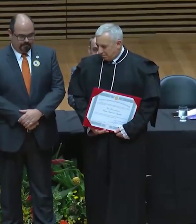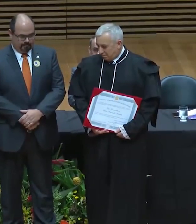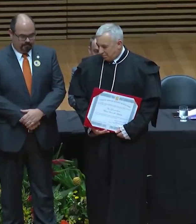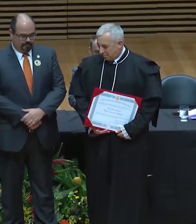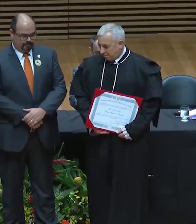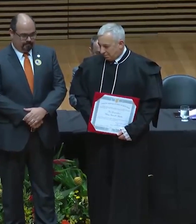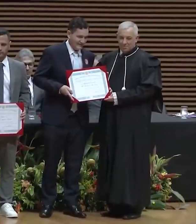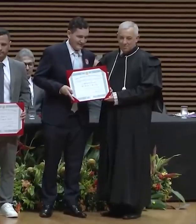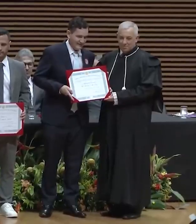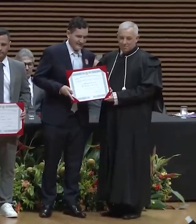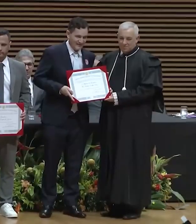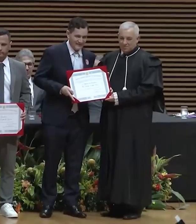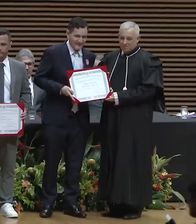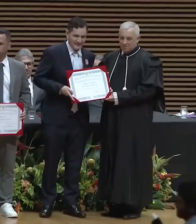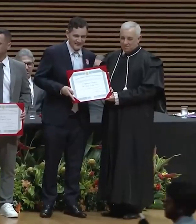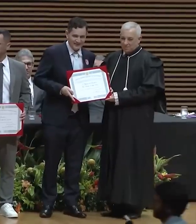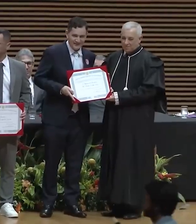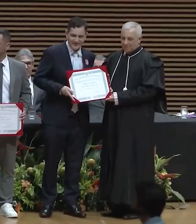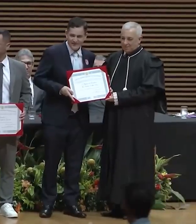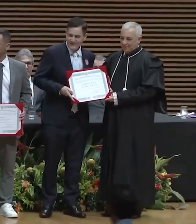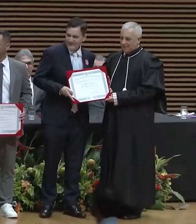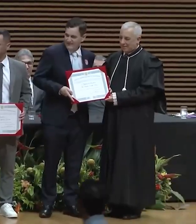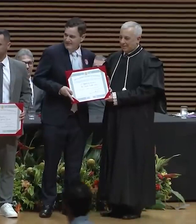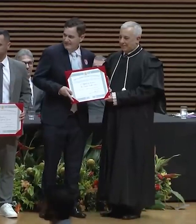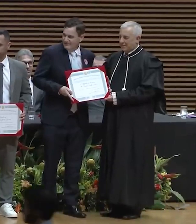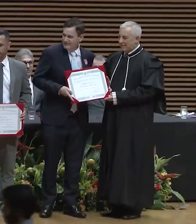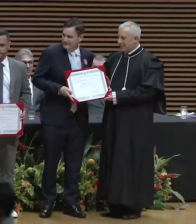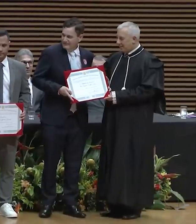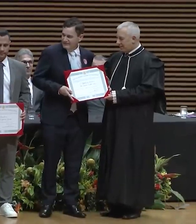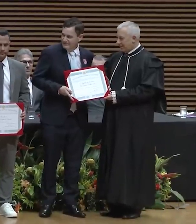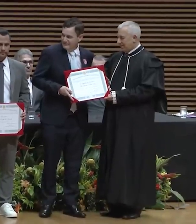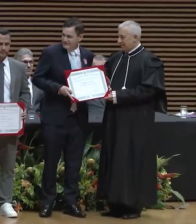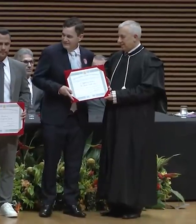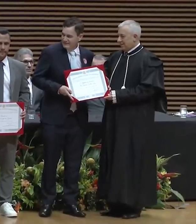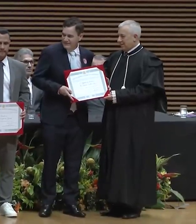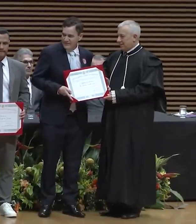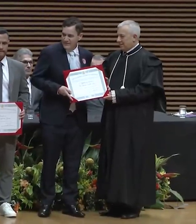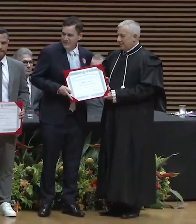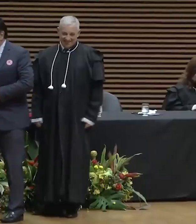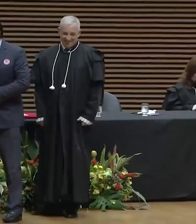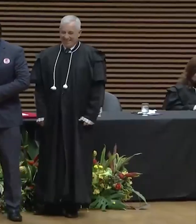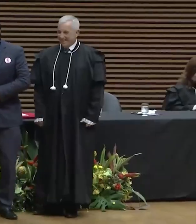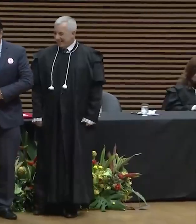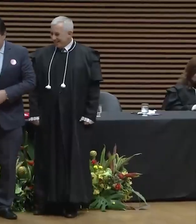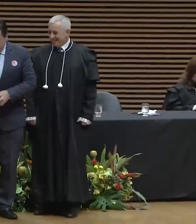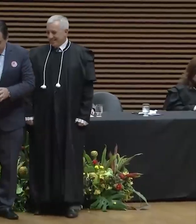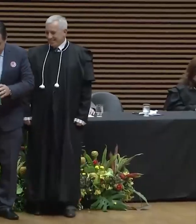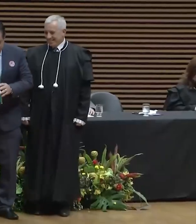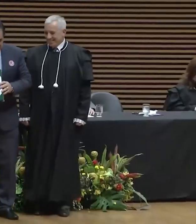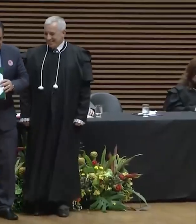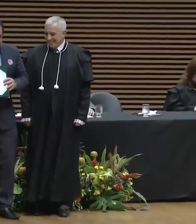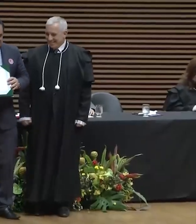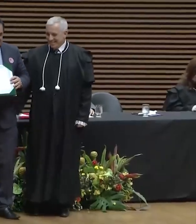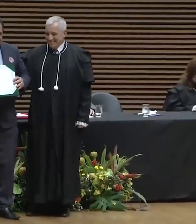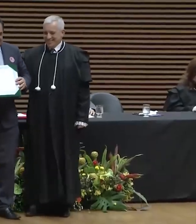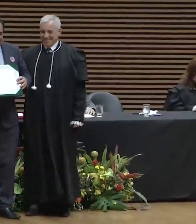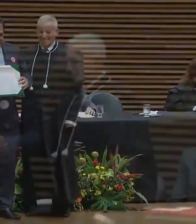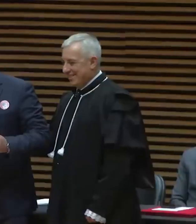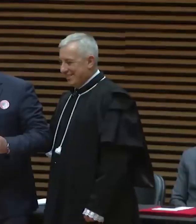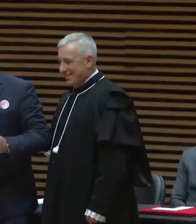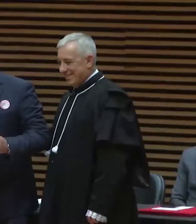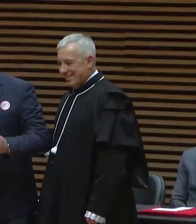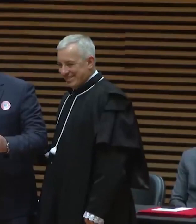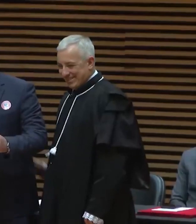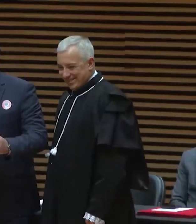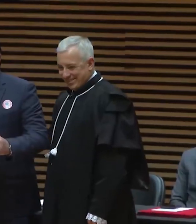Simões, também do Novo, o senador, Cleitinho Azevedo, do PSC, e suplentes. Em seguida, receberam oficialmente os diplomas,